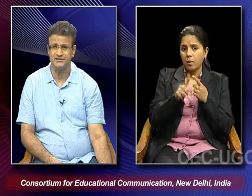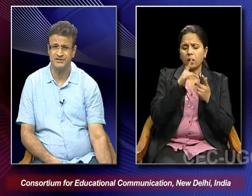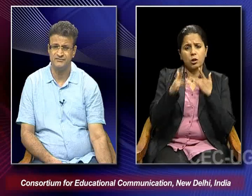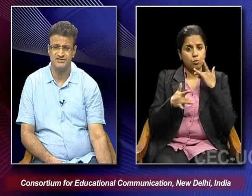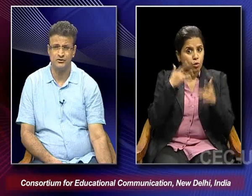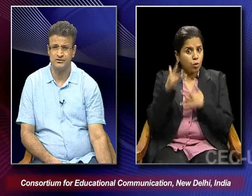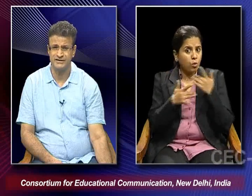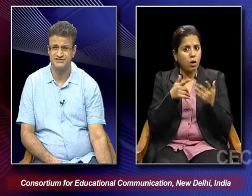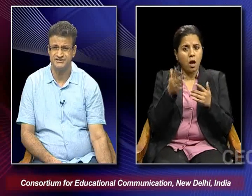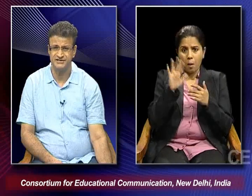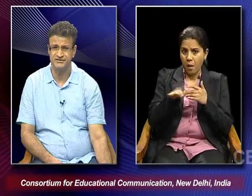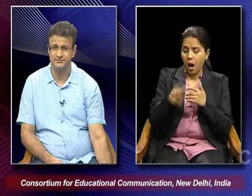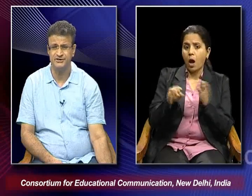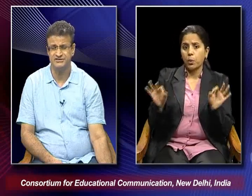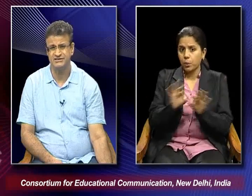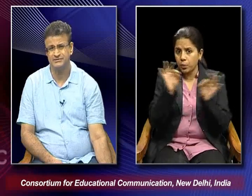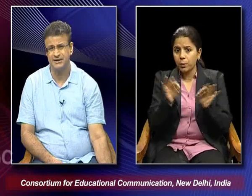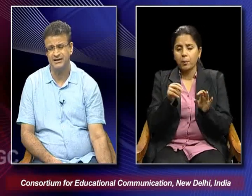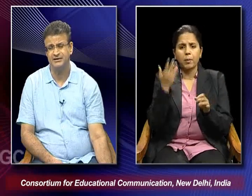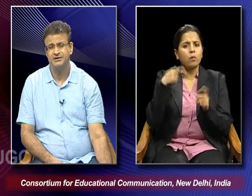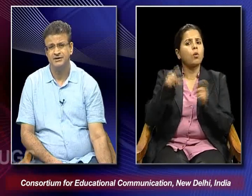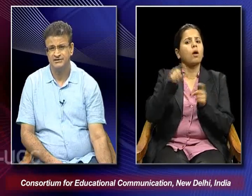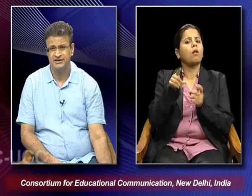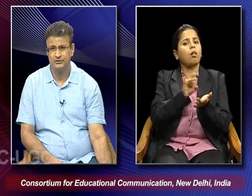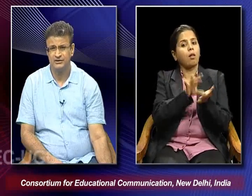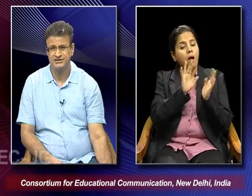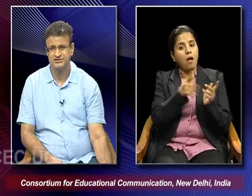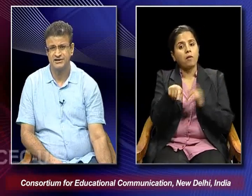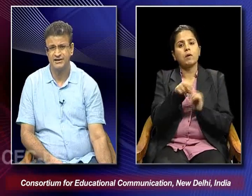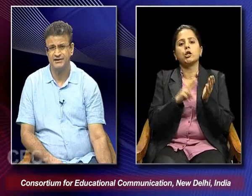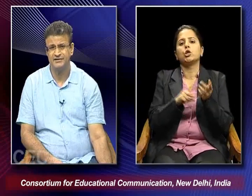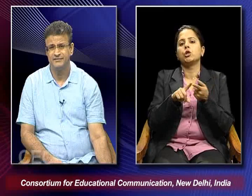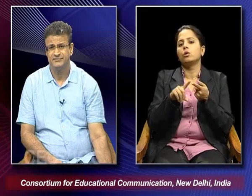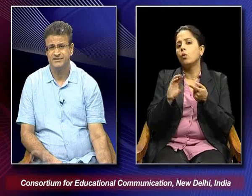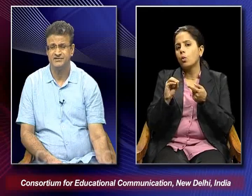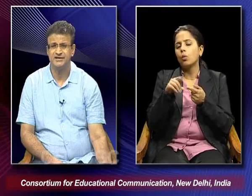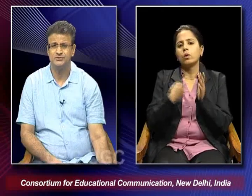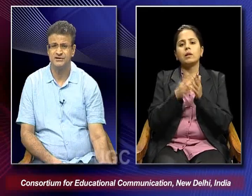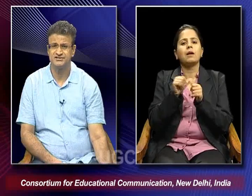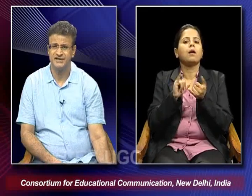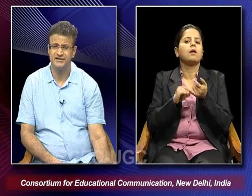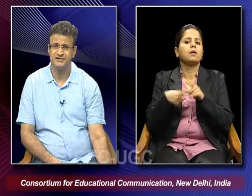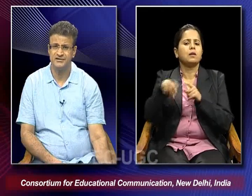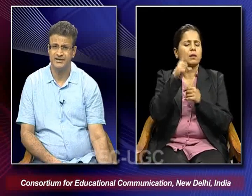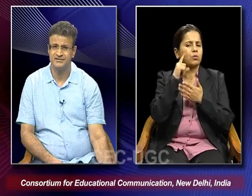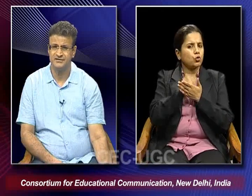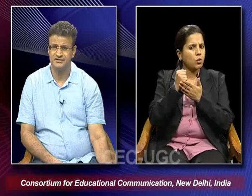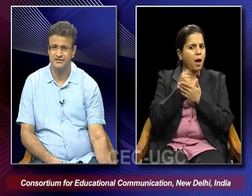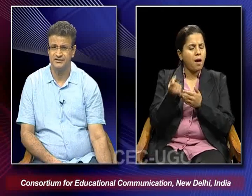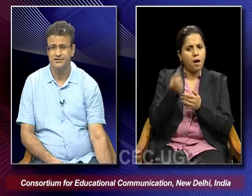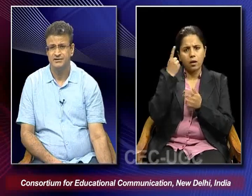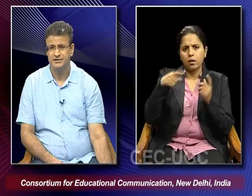are there which are not necessary they were being rejected by the Neuralist and they try to understand character